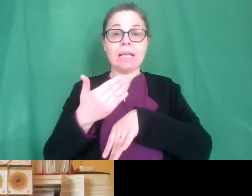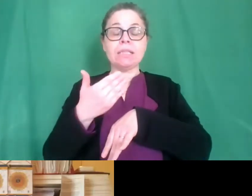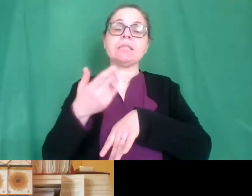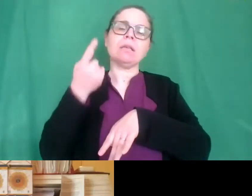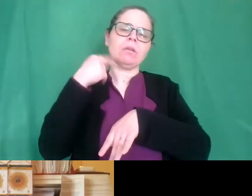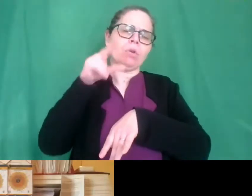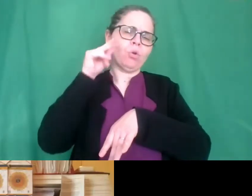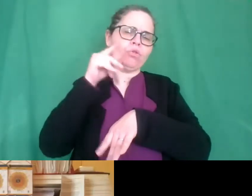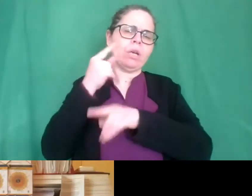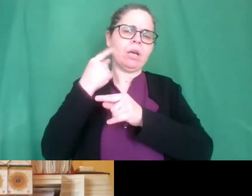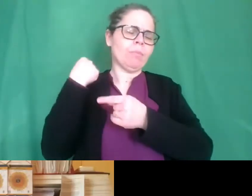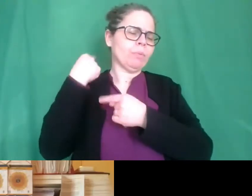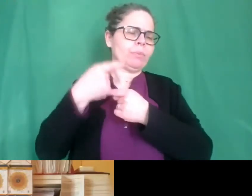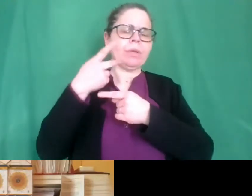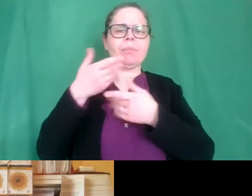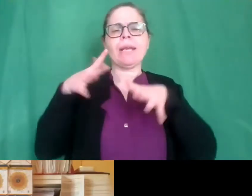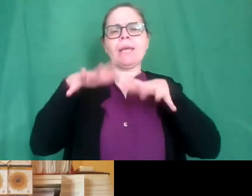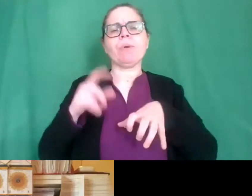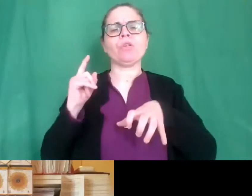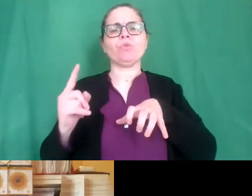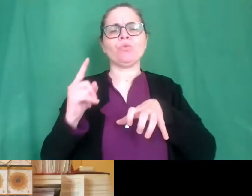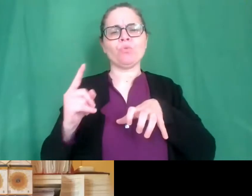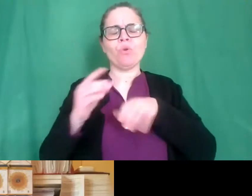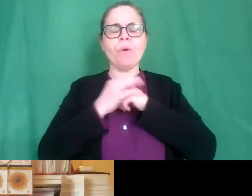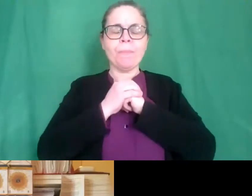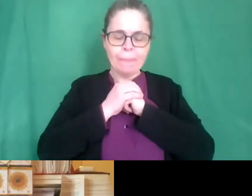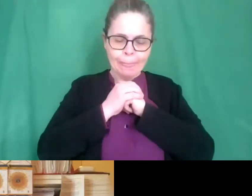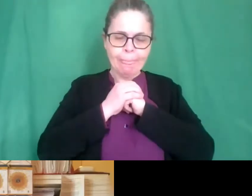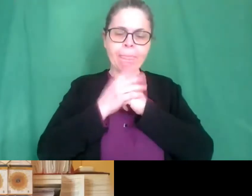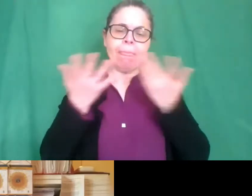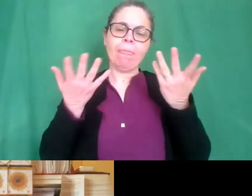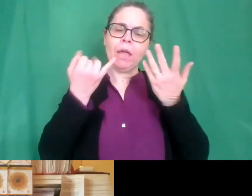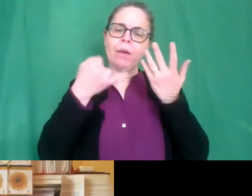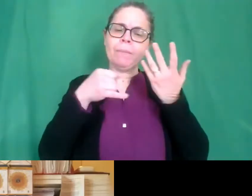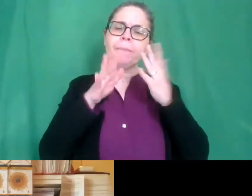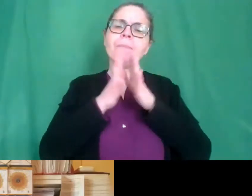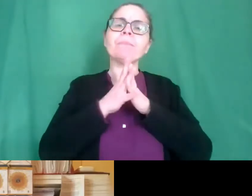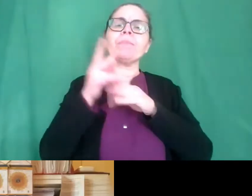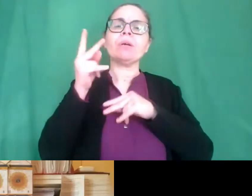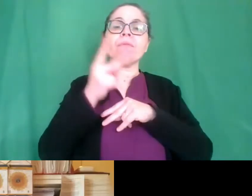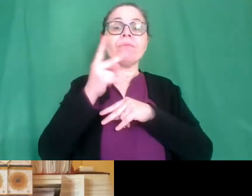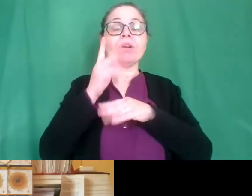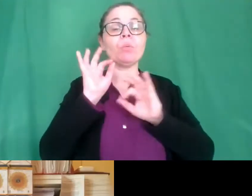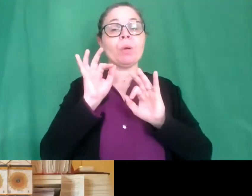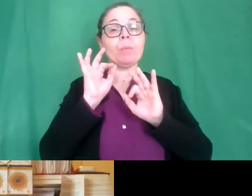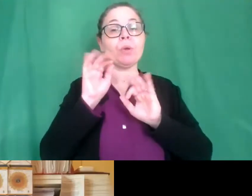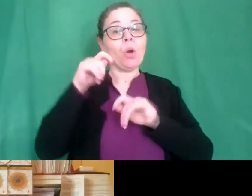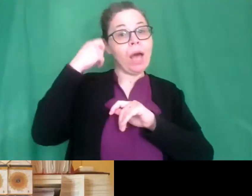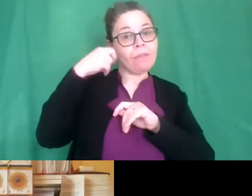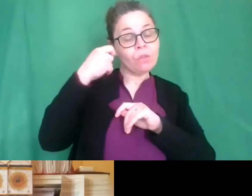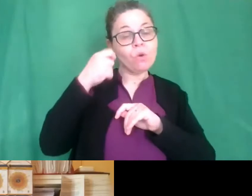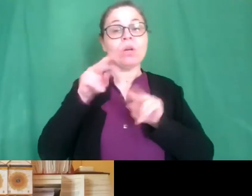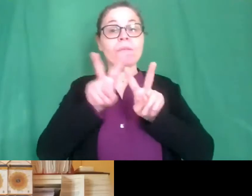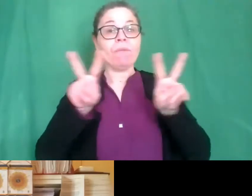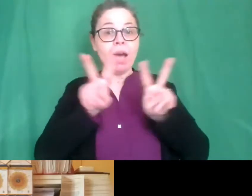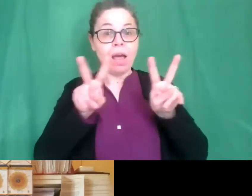ovviamente da sempre per il suo impegno ma ovviamente in ultimo anche gli attori di oggi e cioè Walter Di Marco,